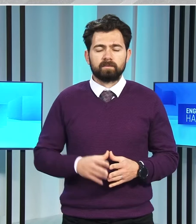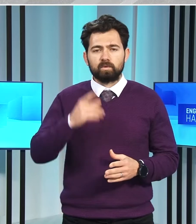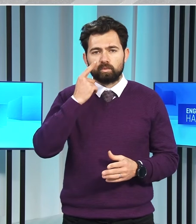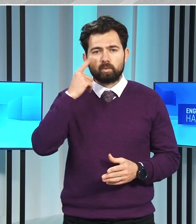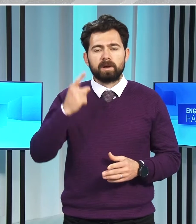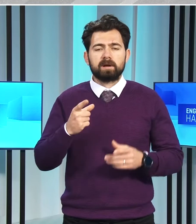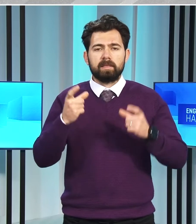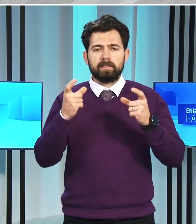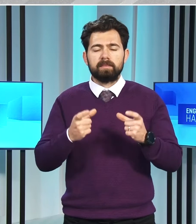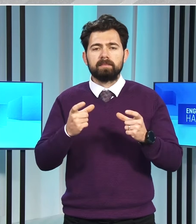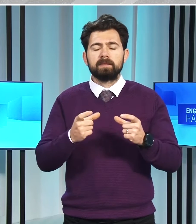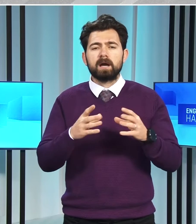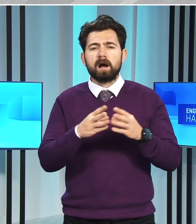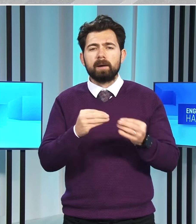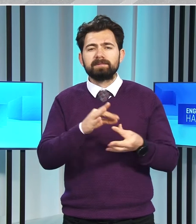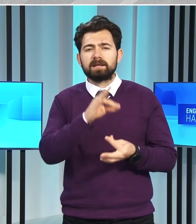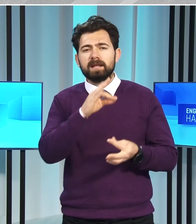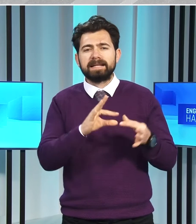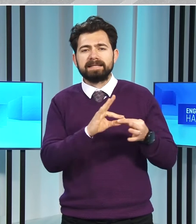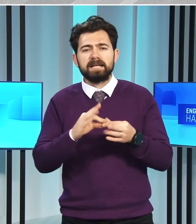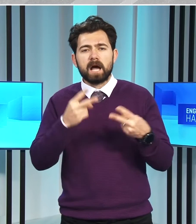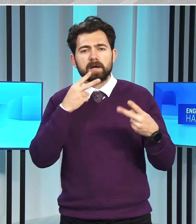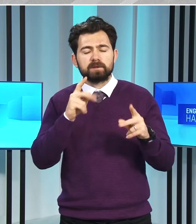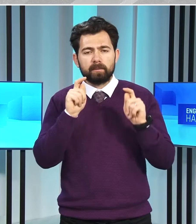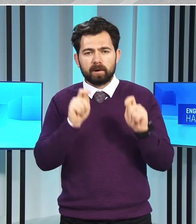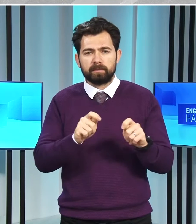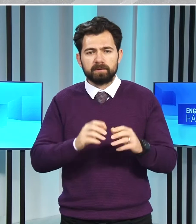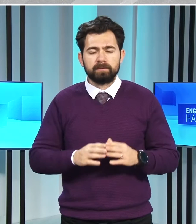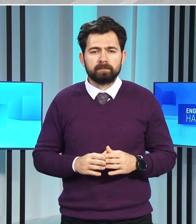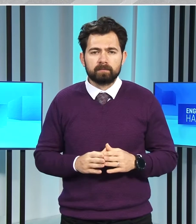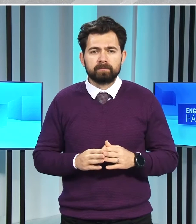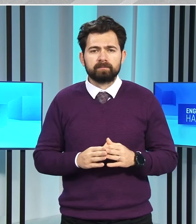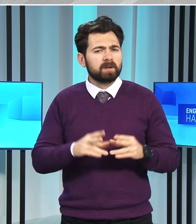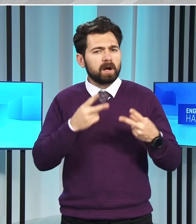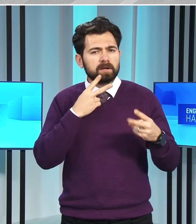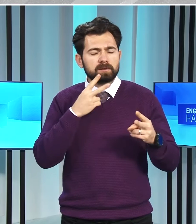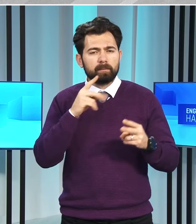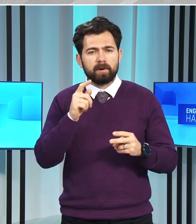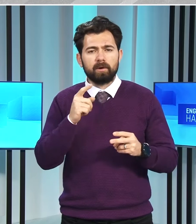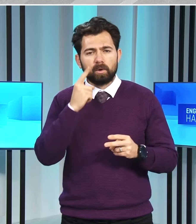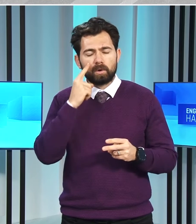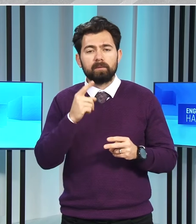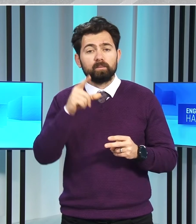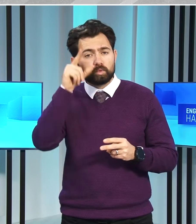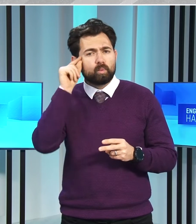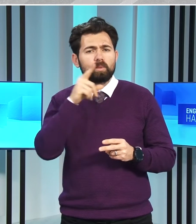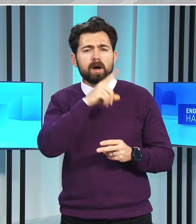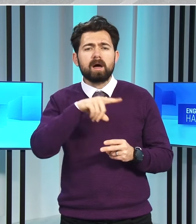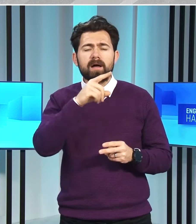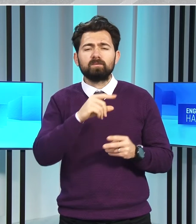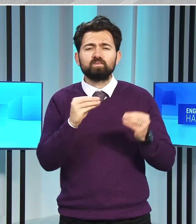Cumhurbaşkanlığı kayıp şahıslarla ilgili açıklama yaptı. Açıklamada Rum tarafının